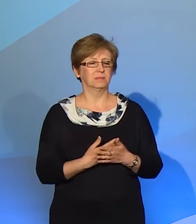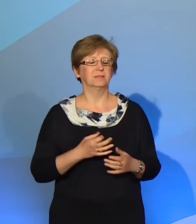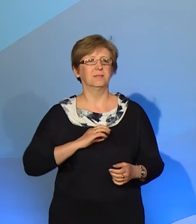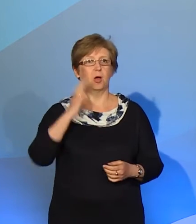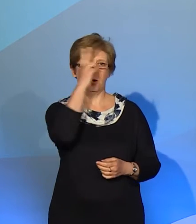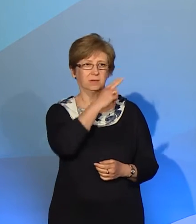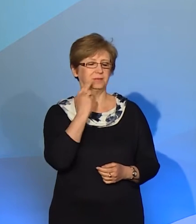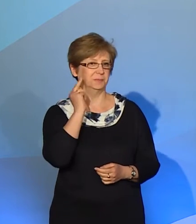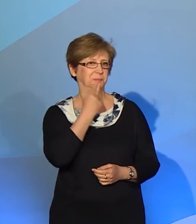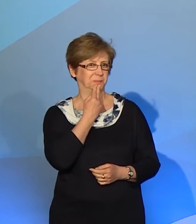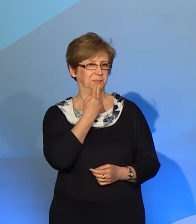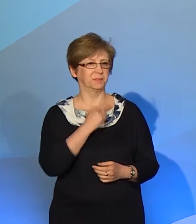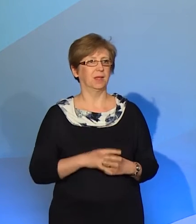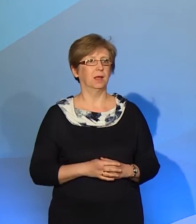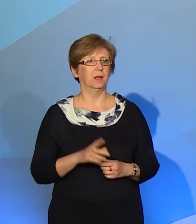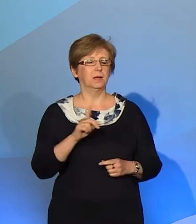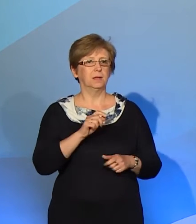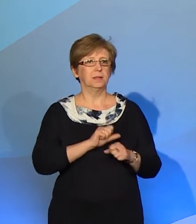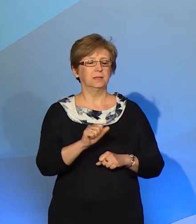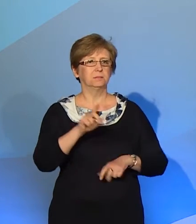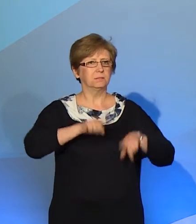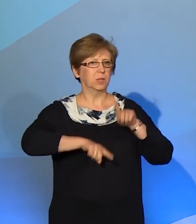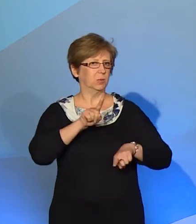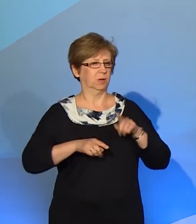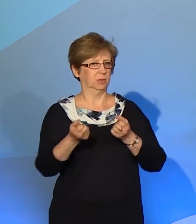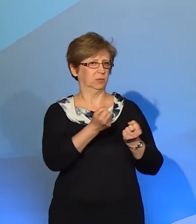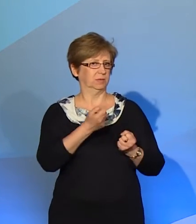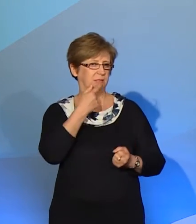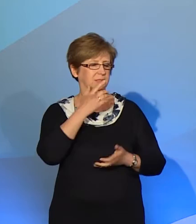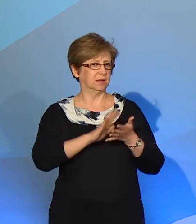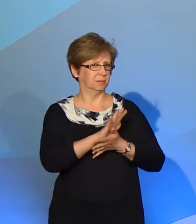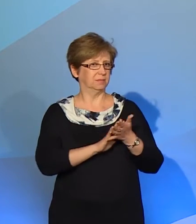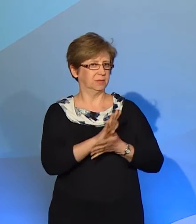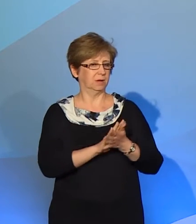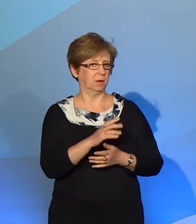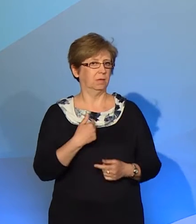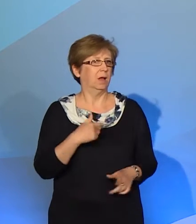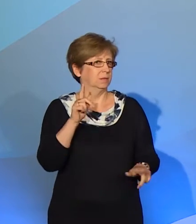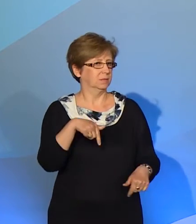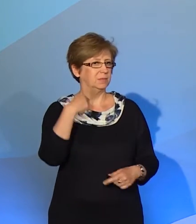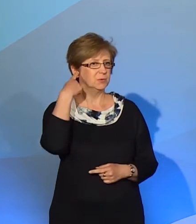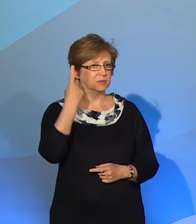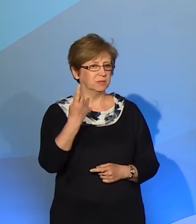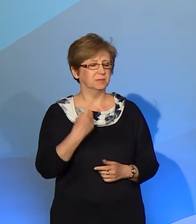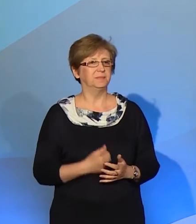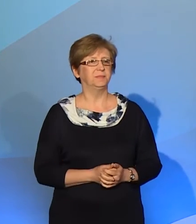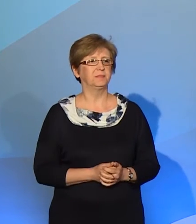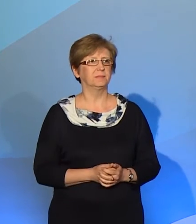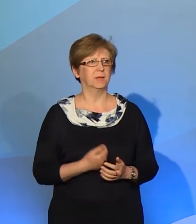głusi. Czyli jest rodzimym użytkownikiem języka, mimo że jest słysząca. Powiedzmy w dwóch słowach najpierw, jaki mam pomysł na to